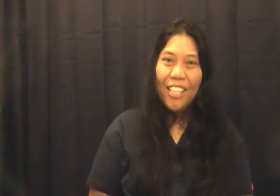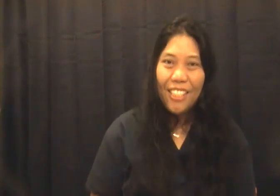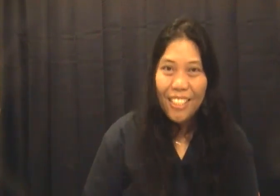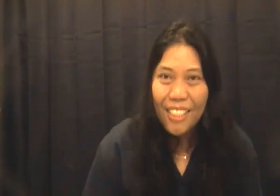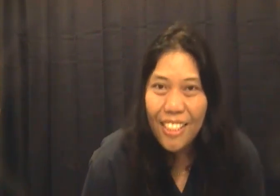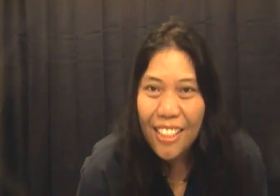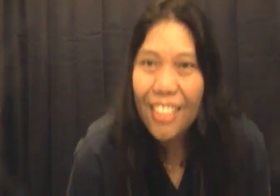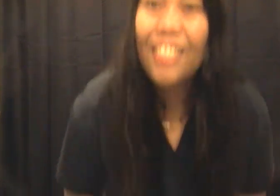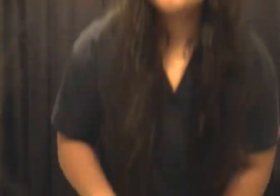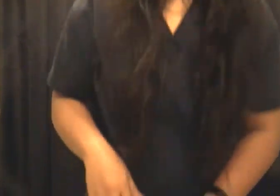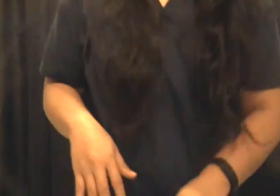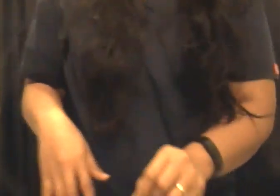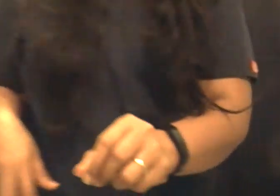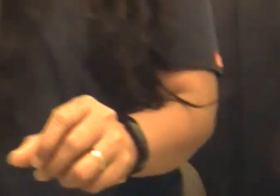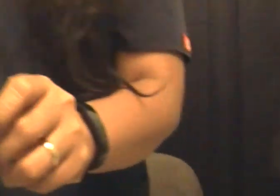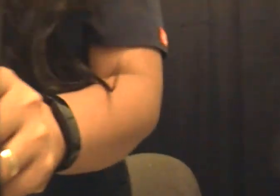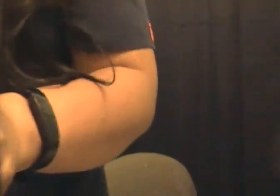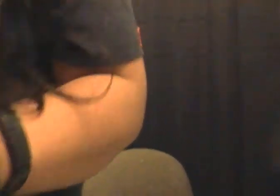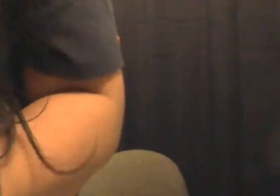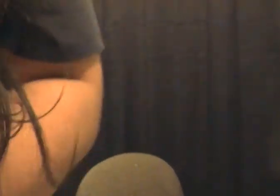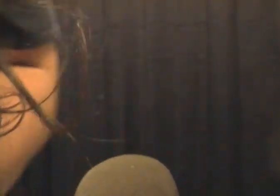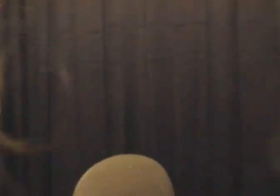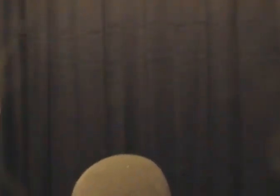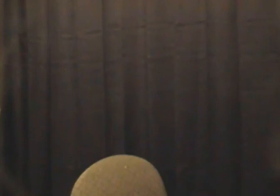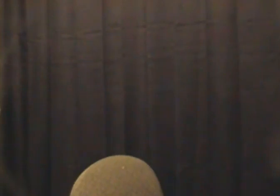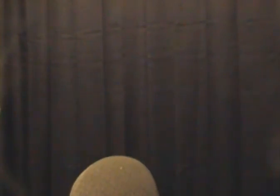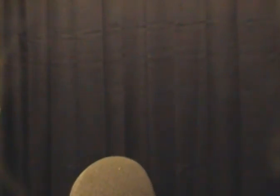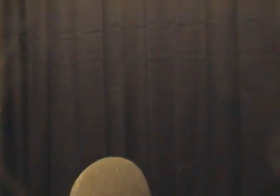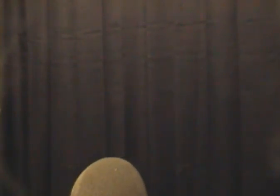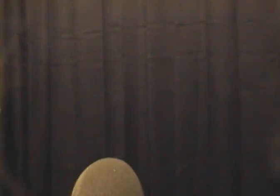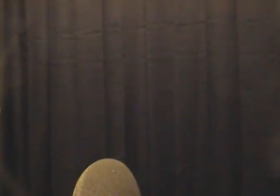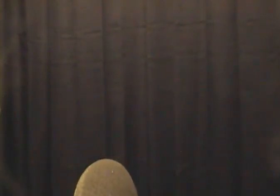m ag Thank you.